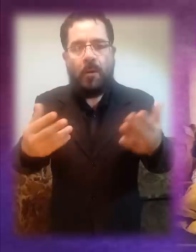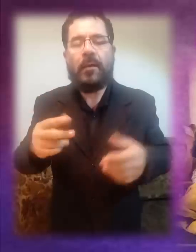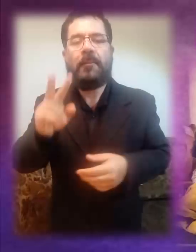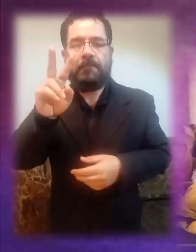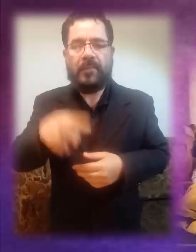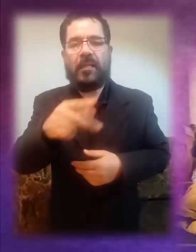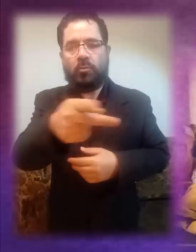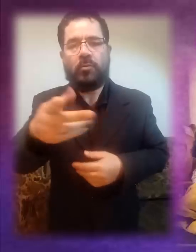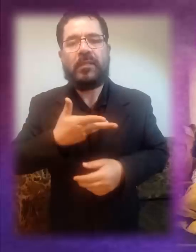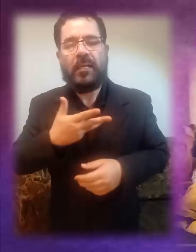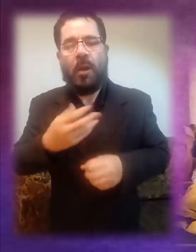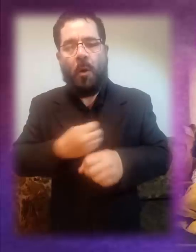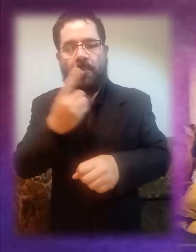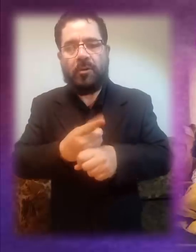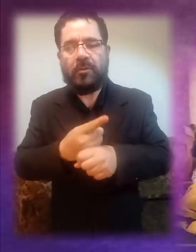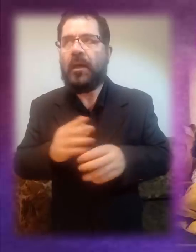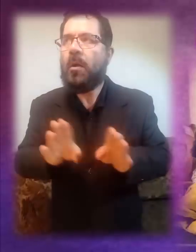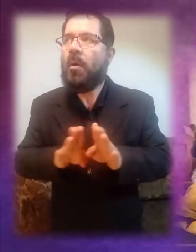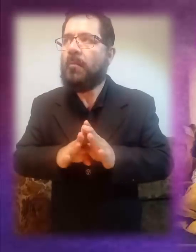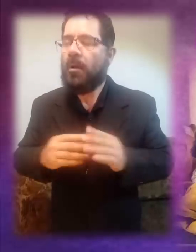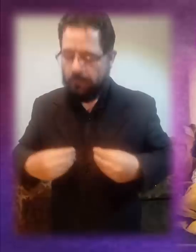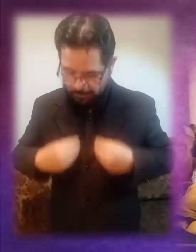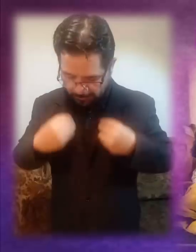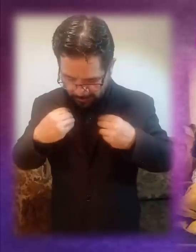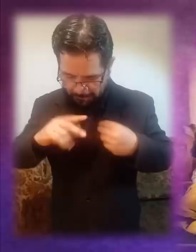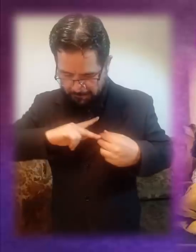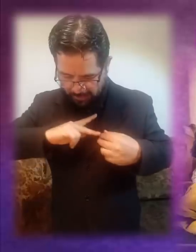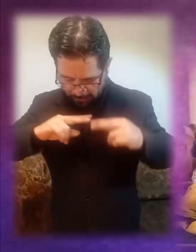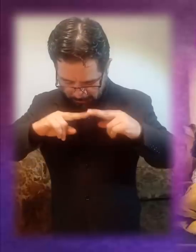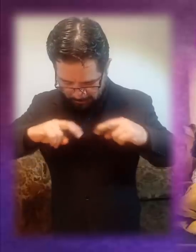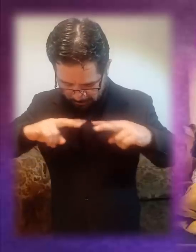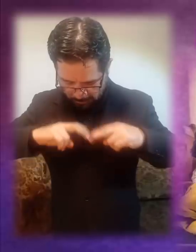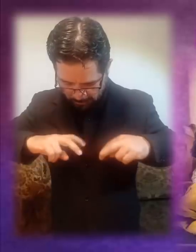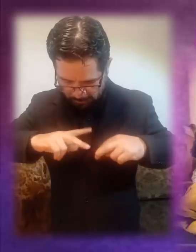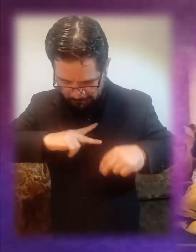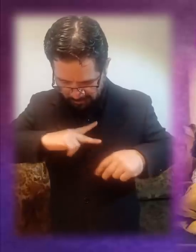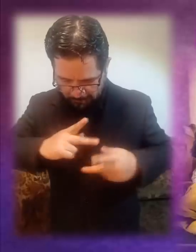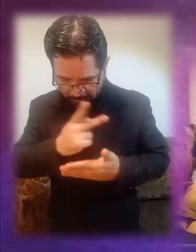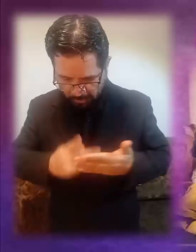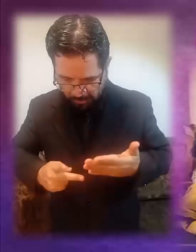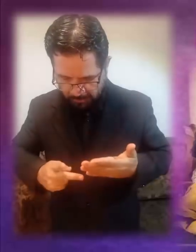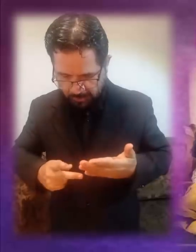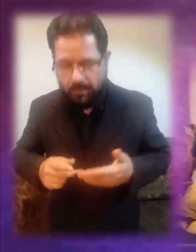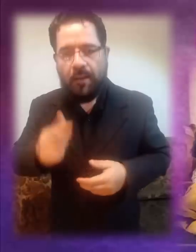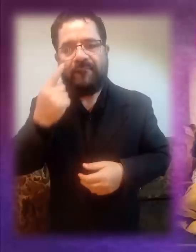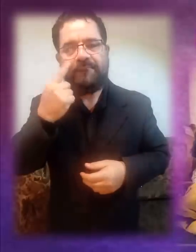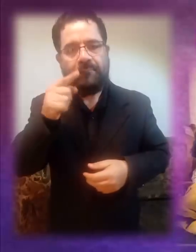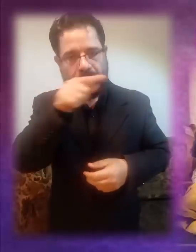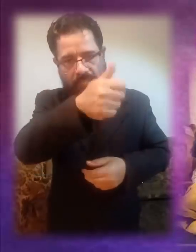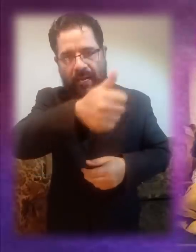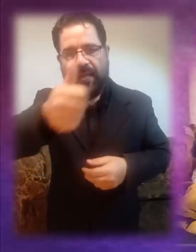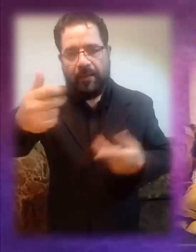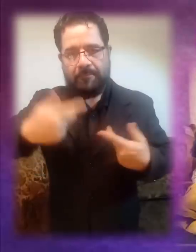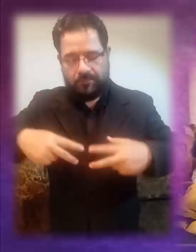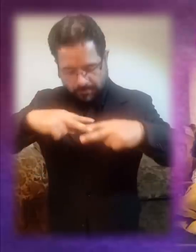Y realmente ahora nos da la oportunidad de revisar a fondo nuestra vida y nuestro programa. Tendremos que ver si el